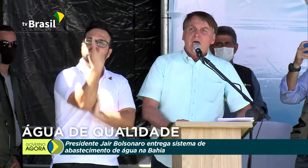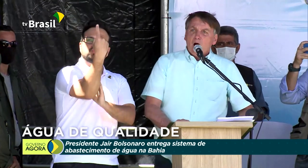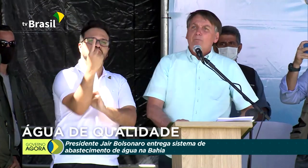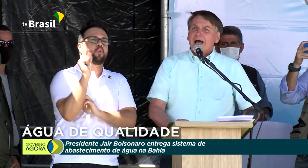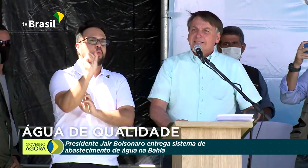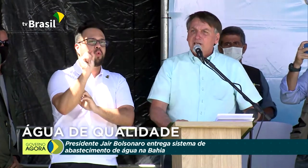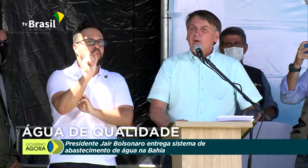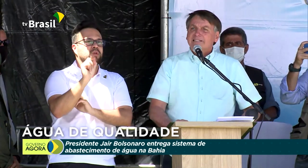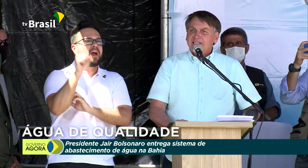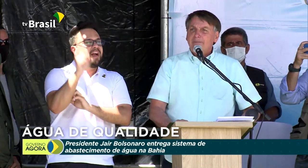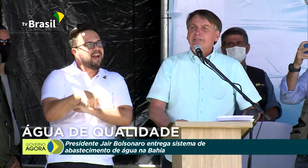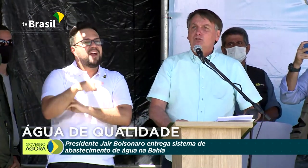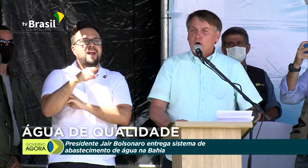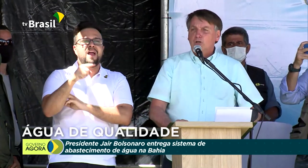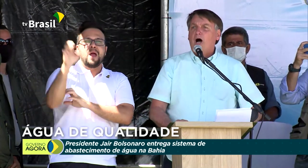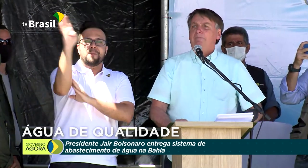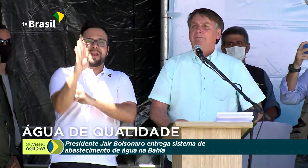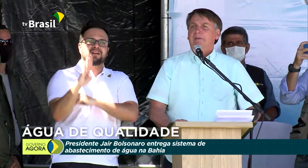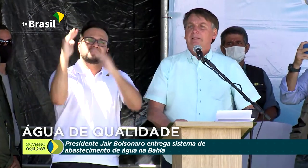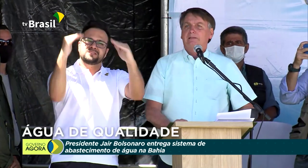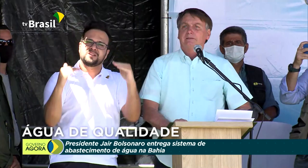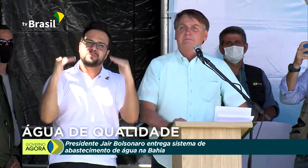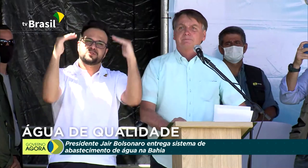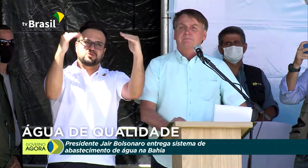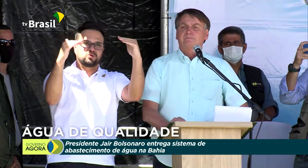É o Brasil acima de tudo.